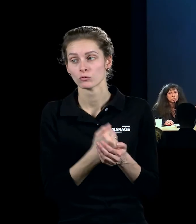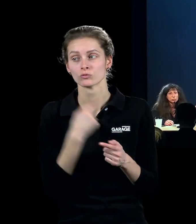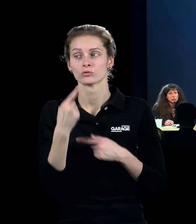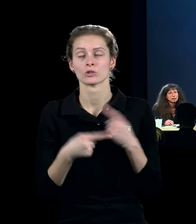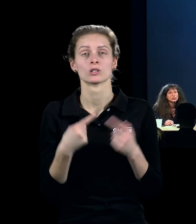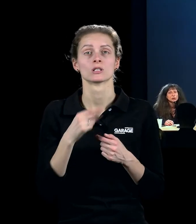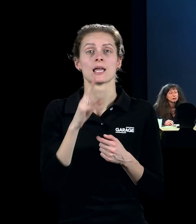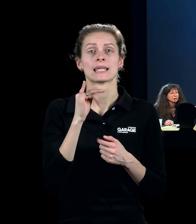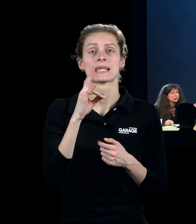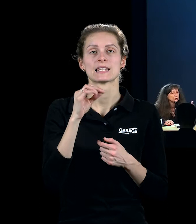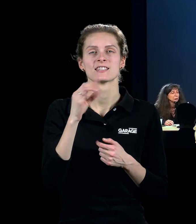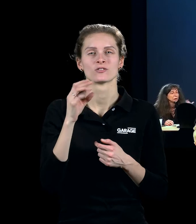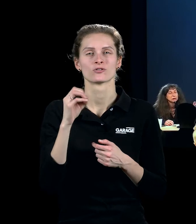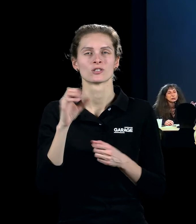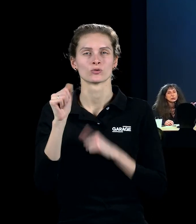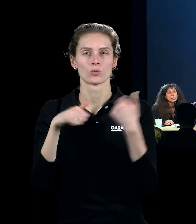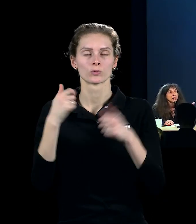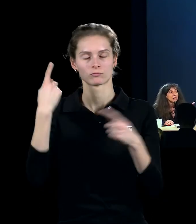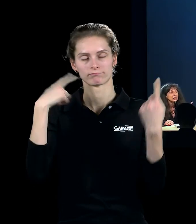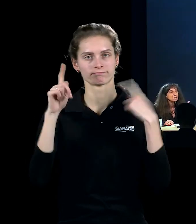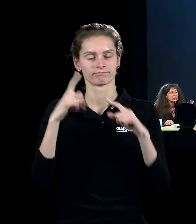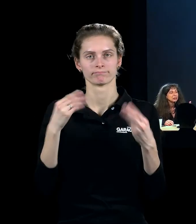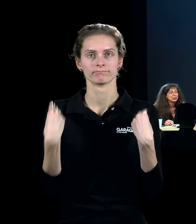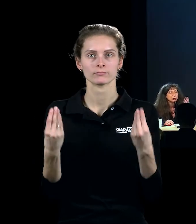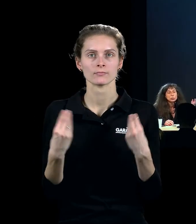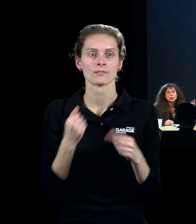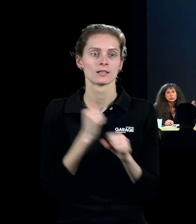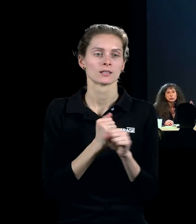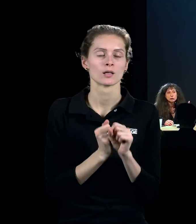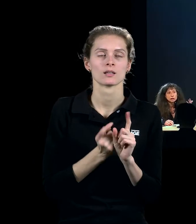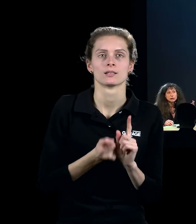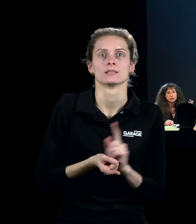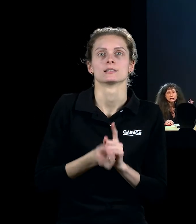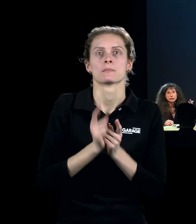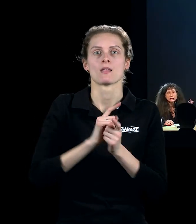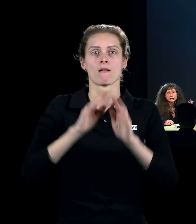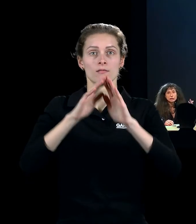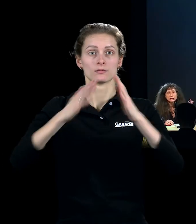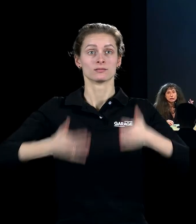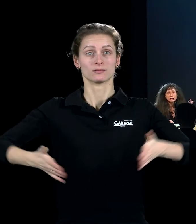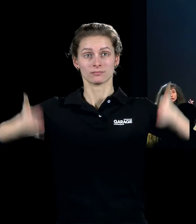фантастические, которые он делает, изменяя облик зданий.